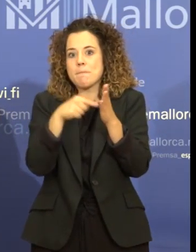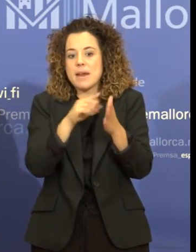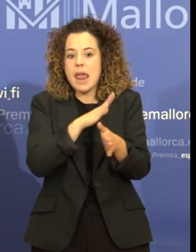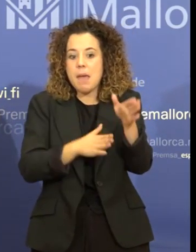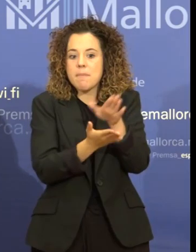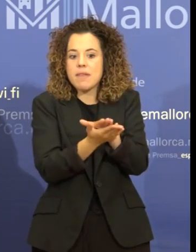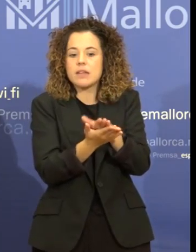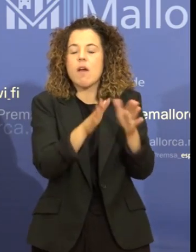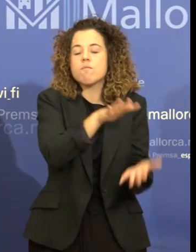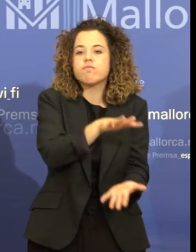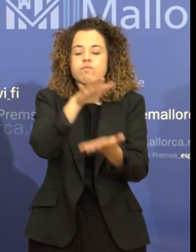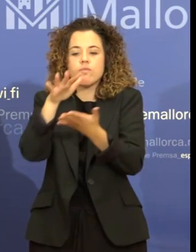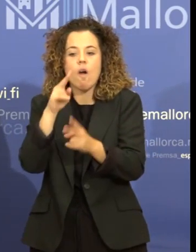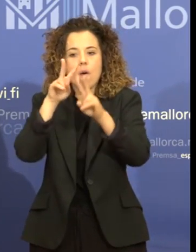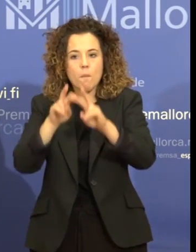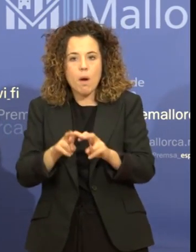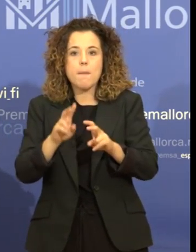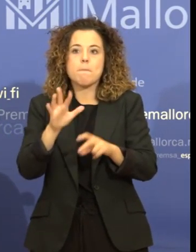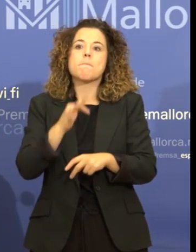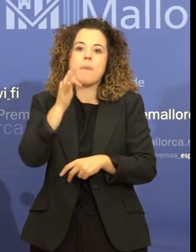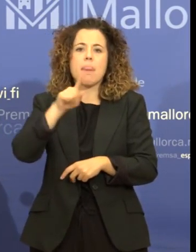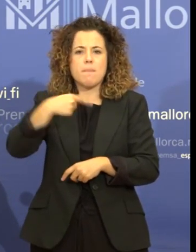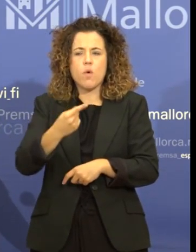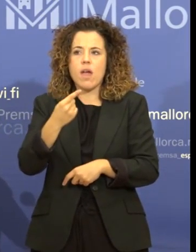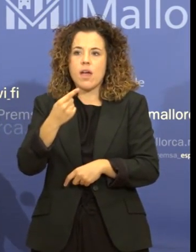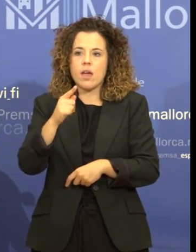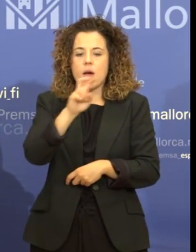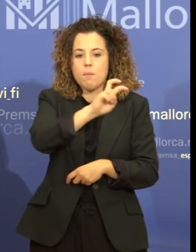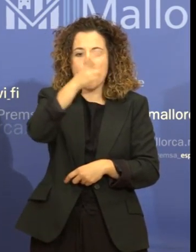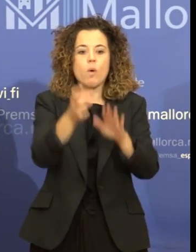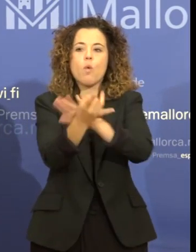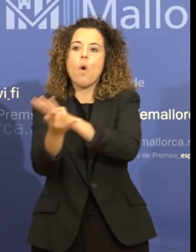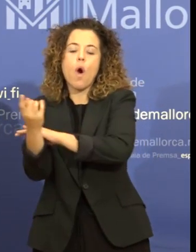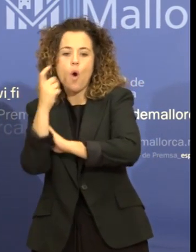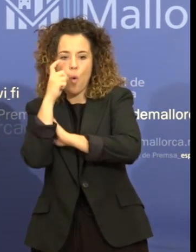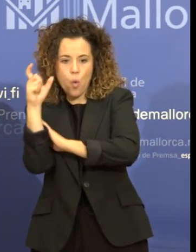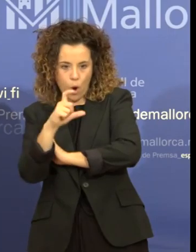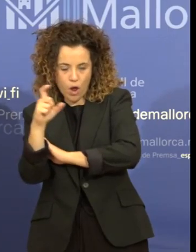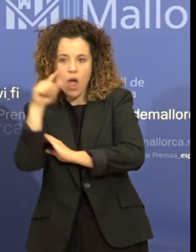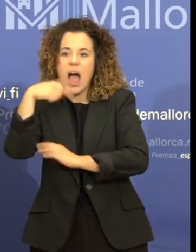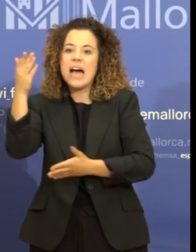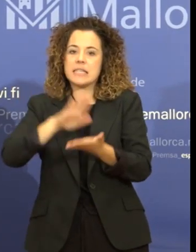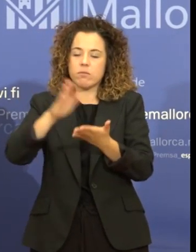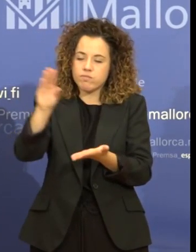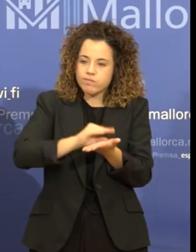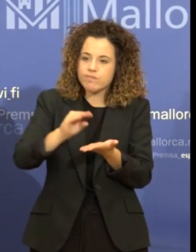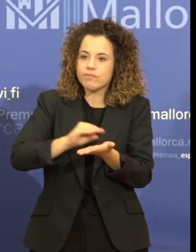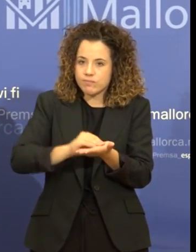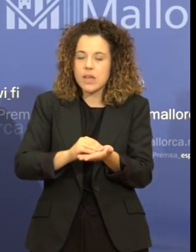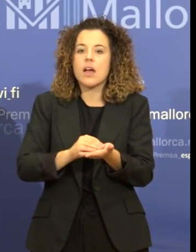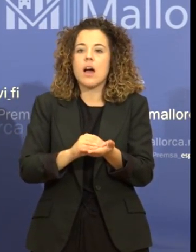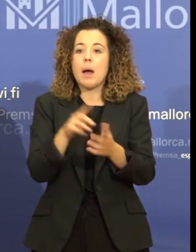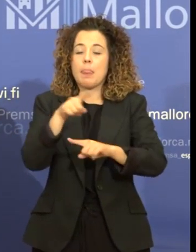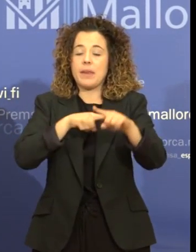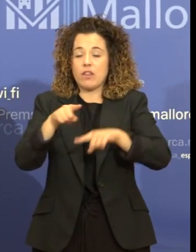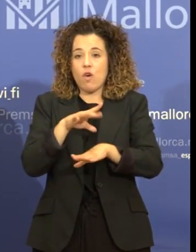els expedients que s'han anat iniciant dins de juliol de l'any passat, des que la nova direcció de